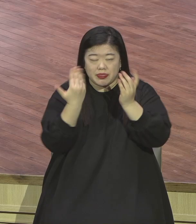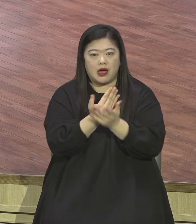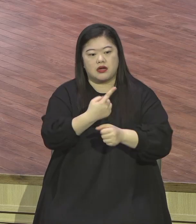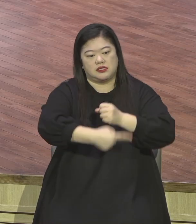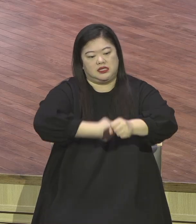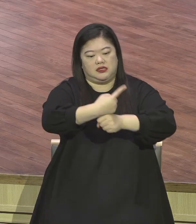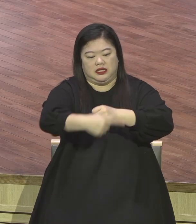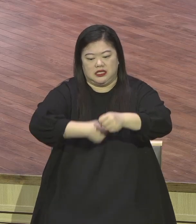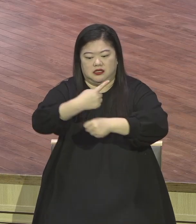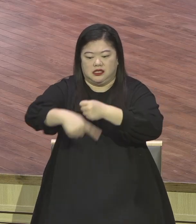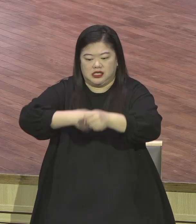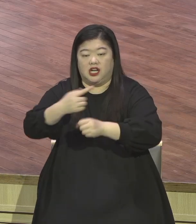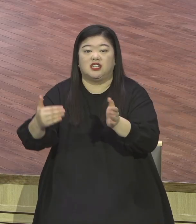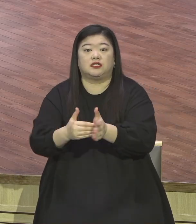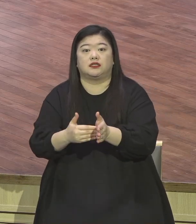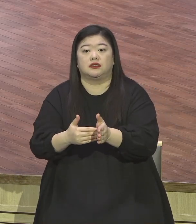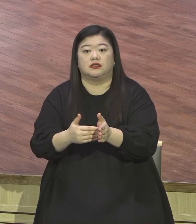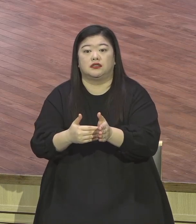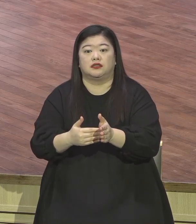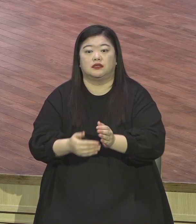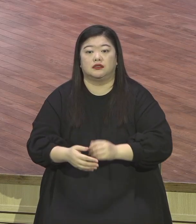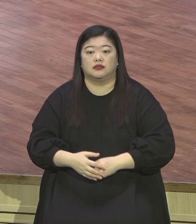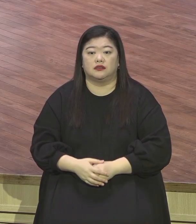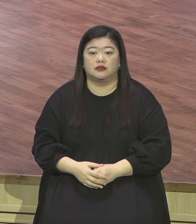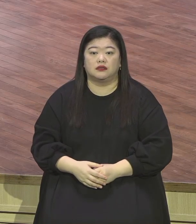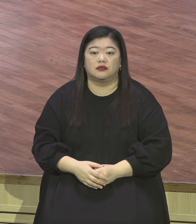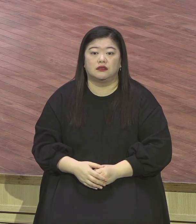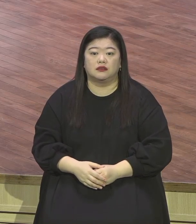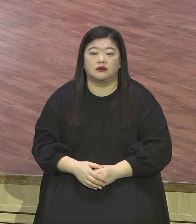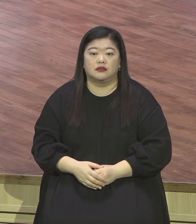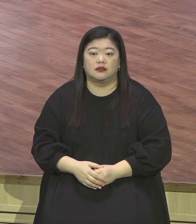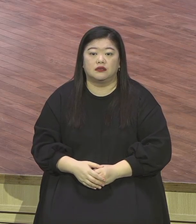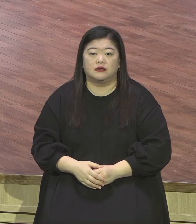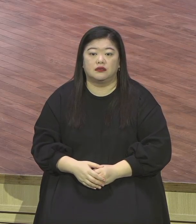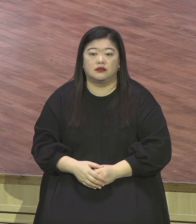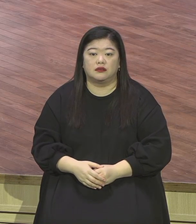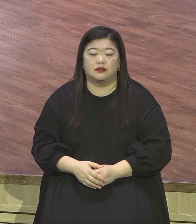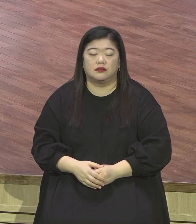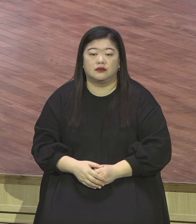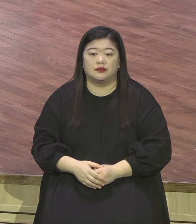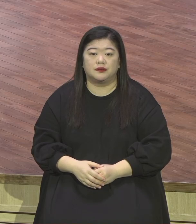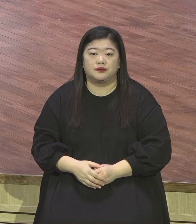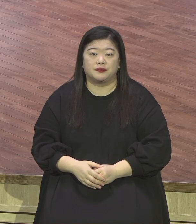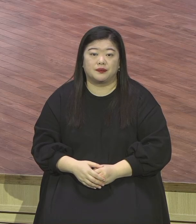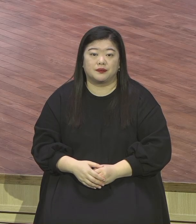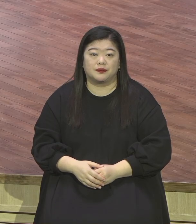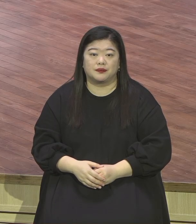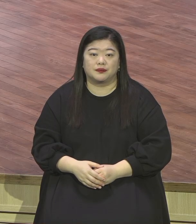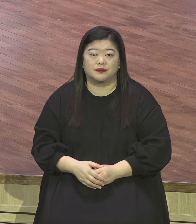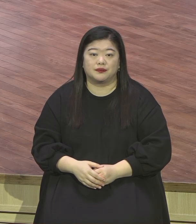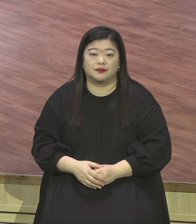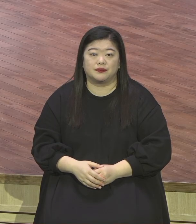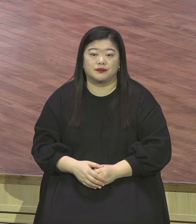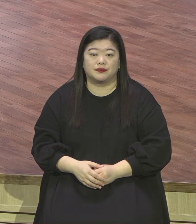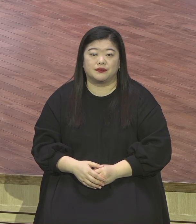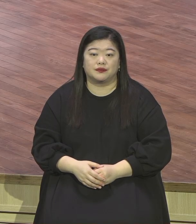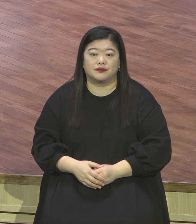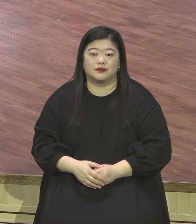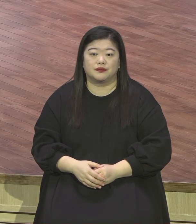재정도요 2억 4천을 48점 만들었어요 예산 5% 5% 10% 하고 있는데 저는 따블